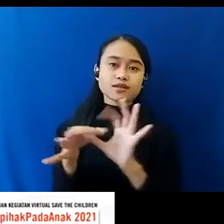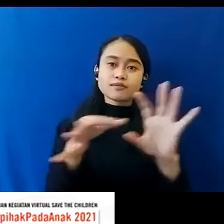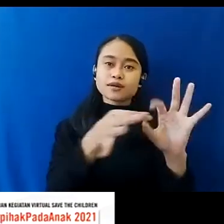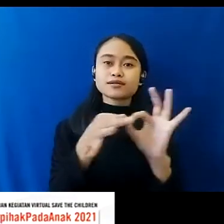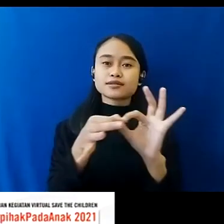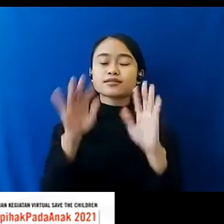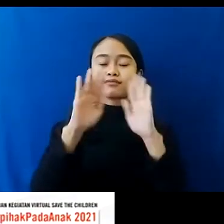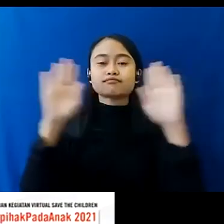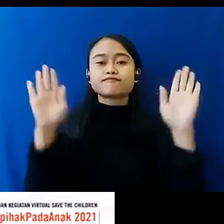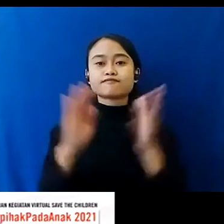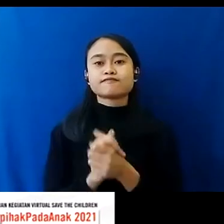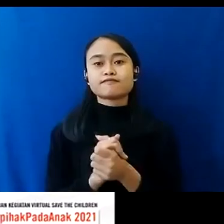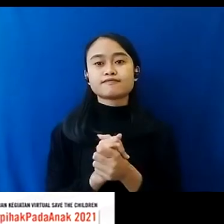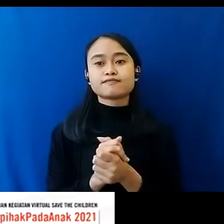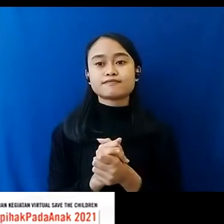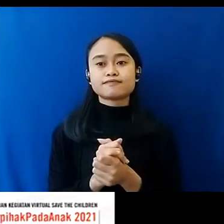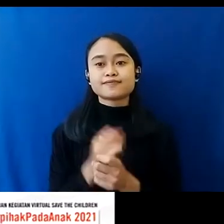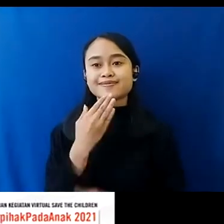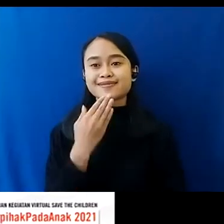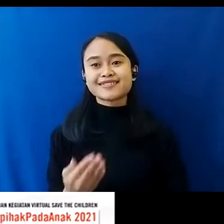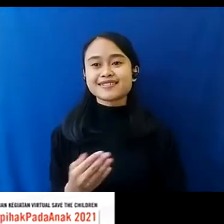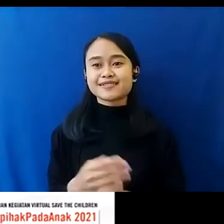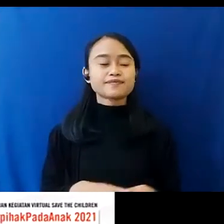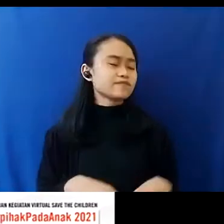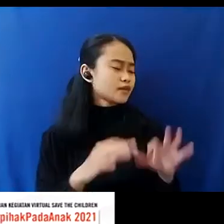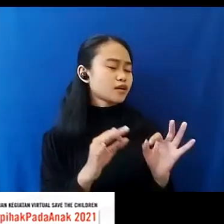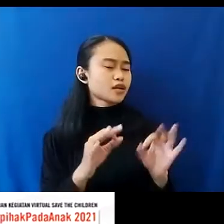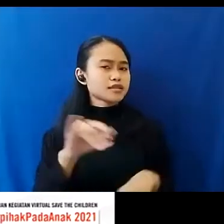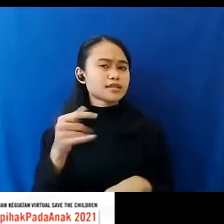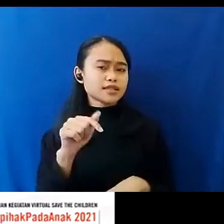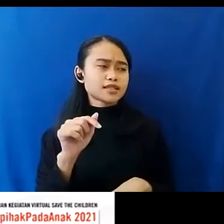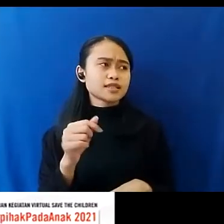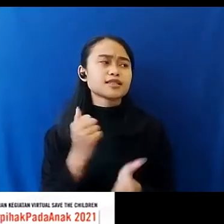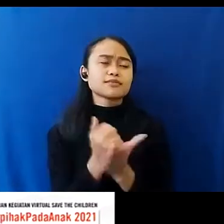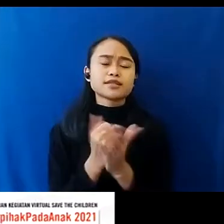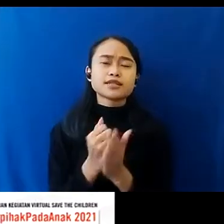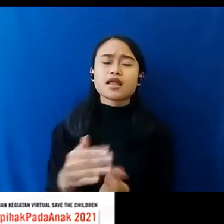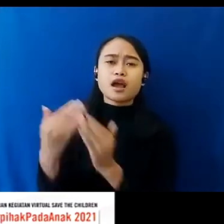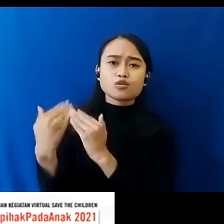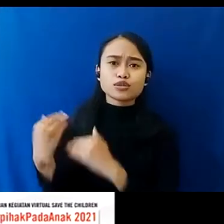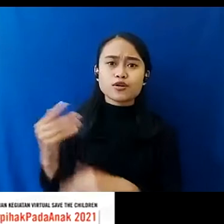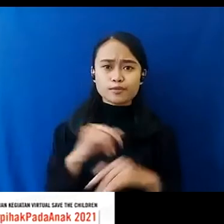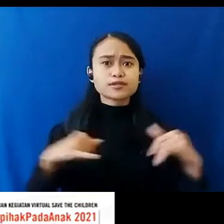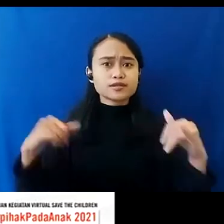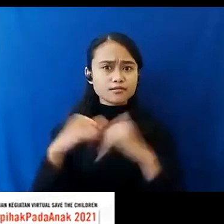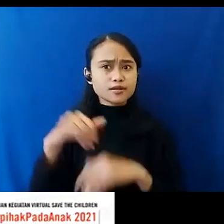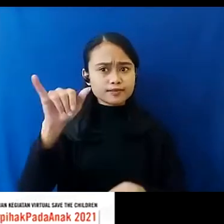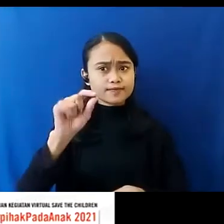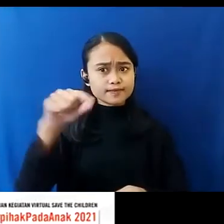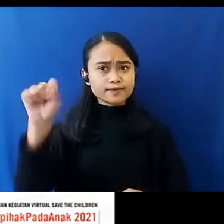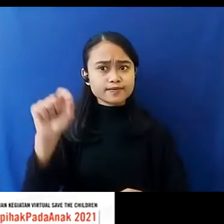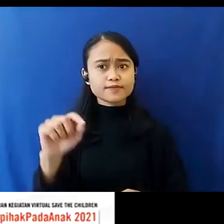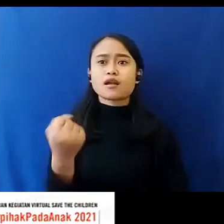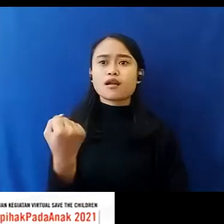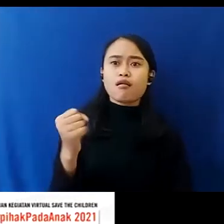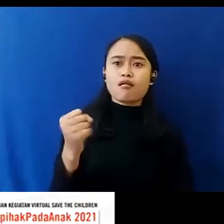Pihak Demikian Demikian Mbak Zaky Terima kasih Jadi Memang Ini Sebenarnya Menjadi Tanggung Jawab Bersama Tidak Bisa Hanya